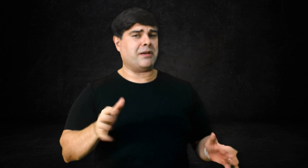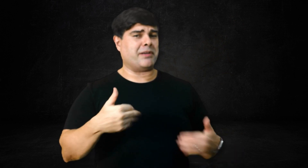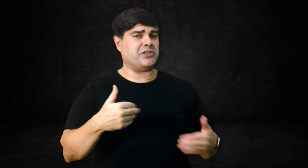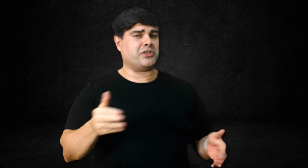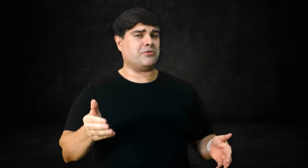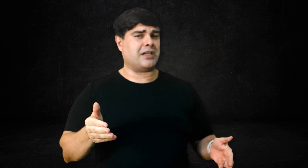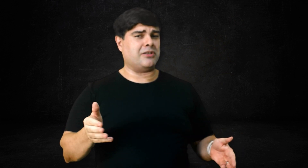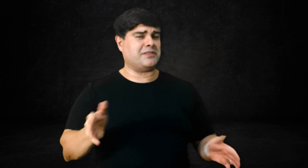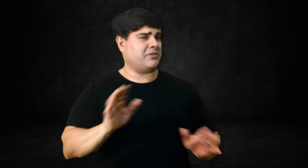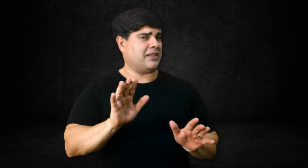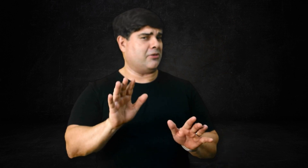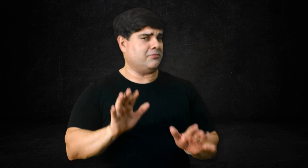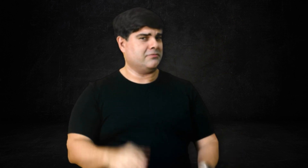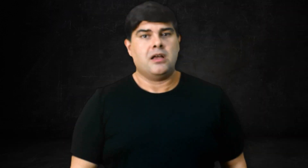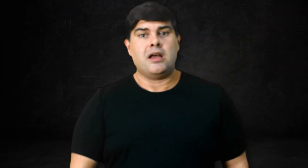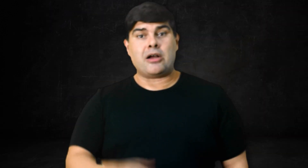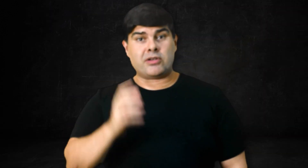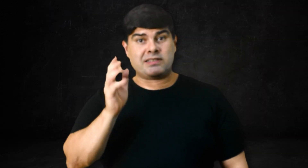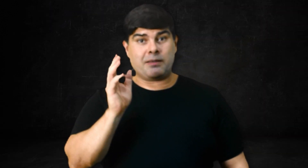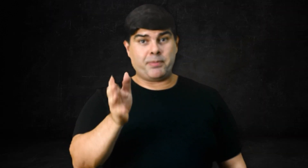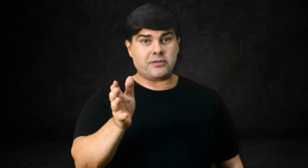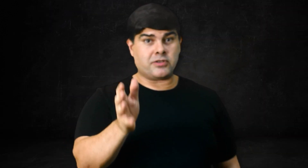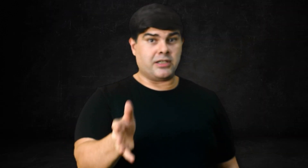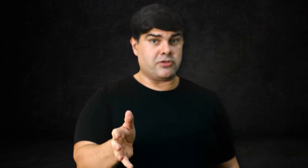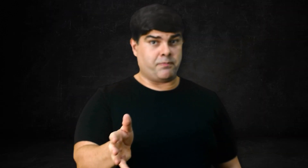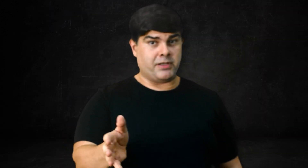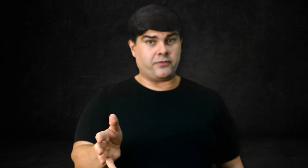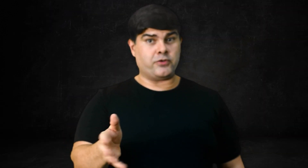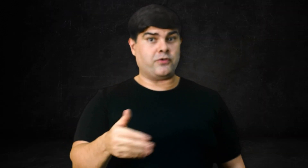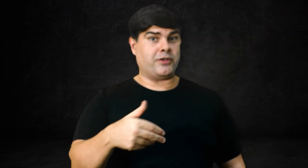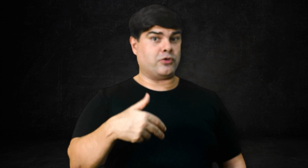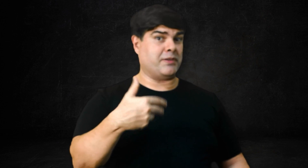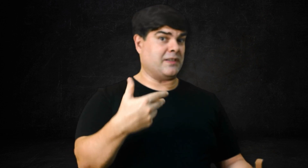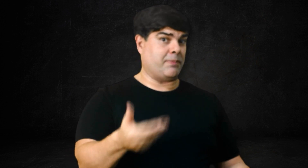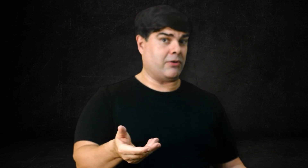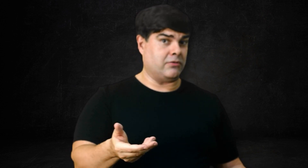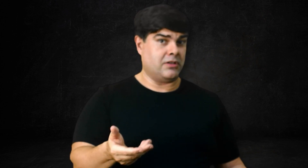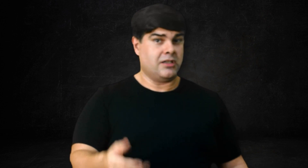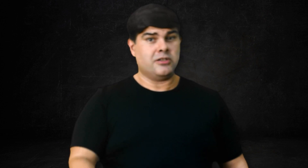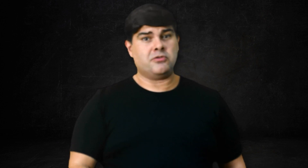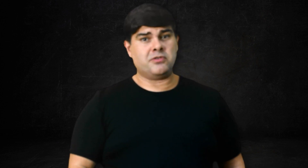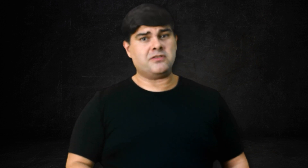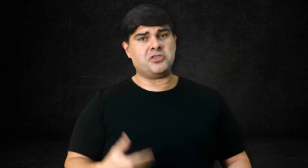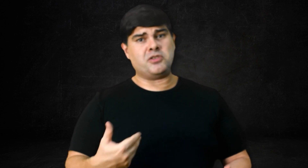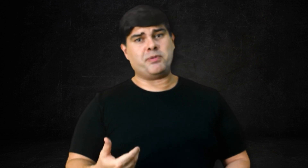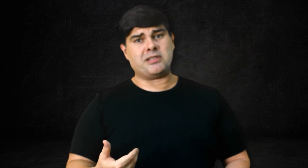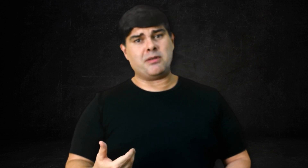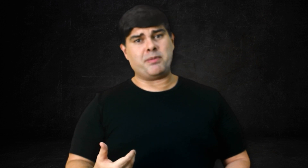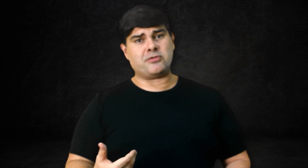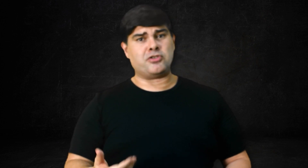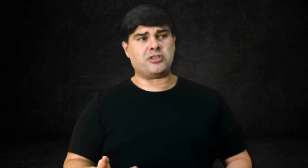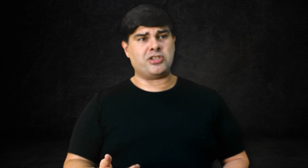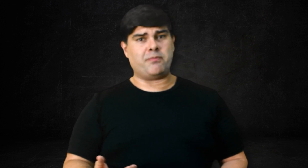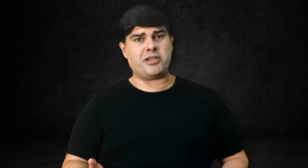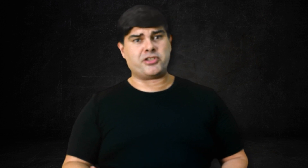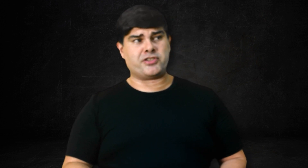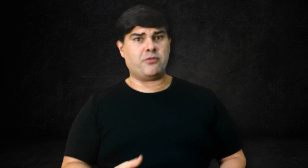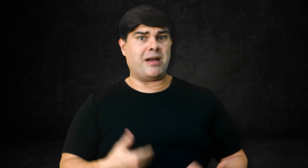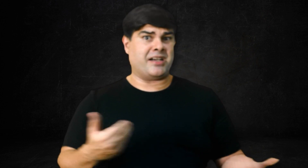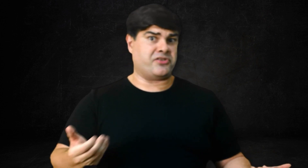para a gente aqui do canal é o seu ideal. Agora, se apenas o ganho de peso fosse o fator principal, não ia existir também pessoas diabéticas que são nágras,